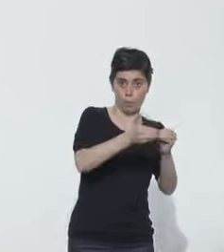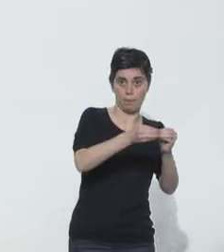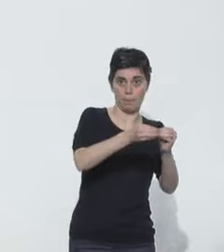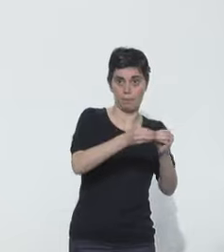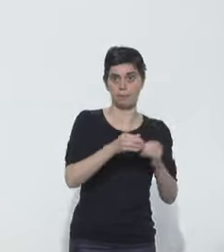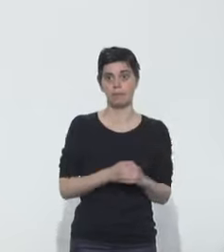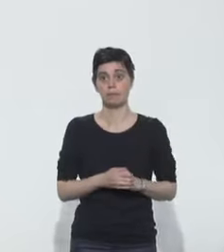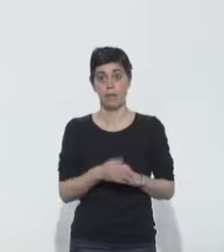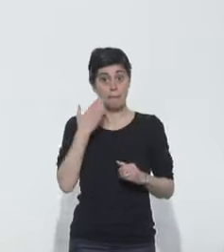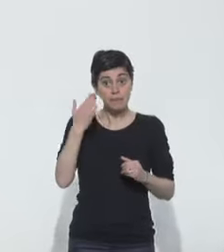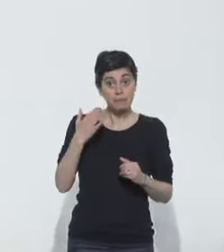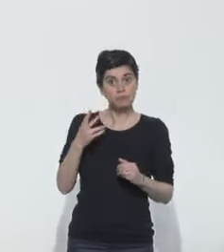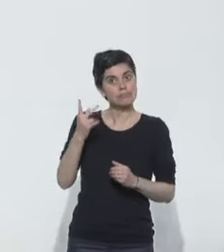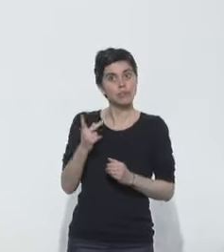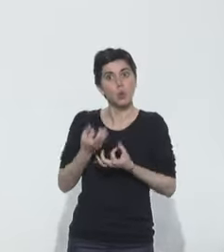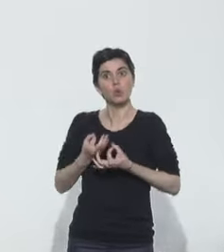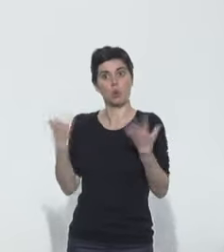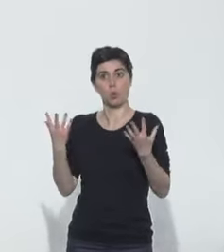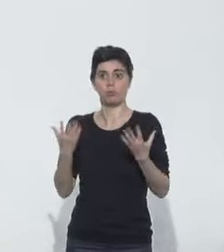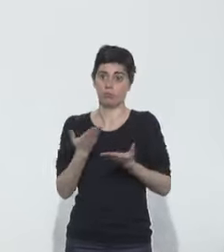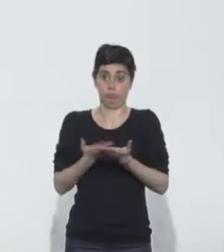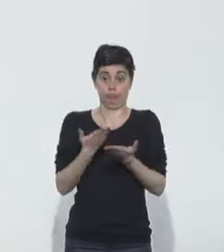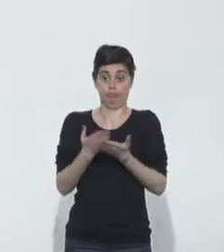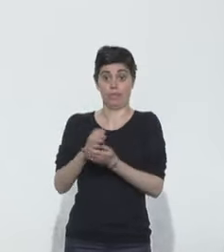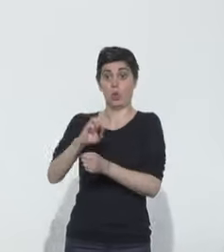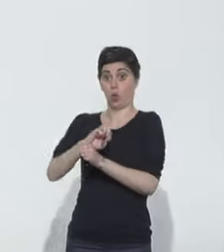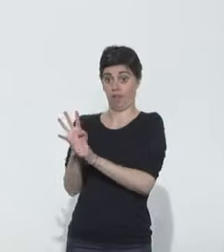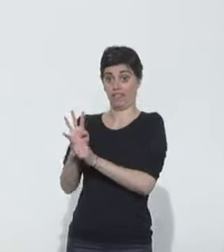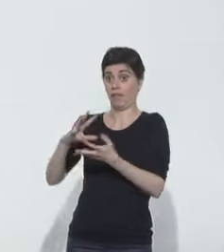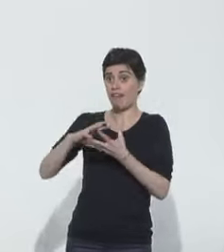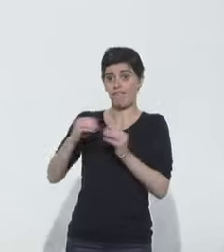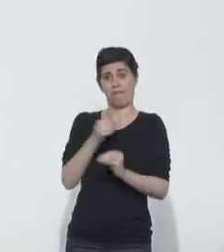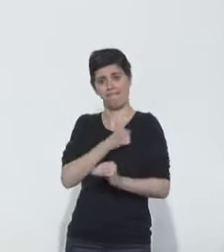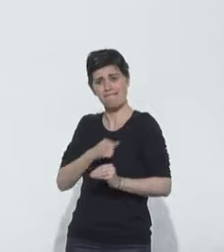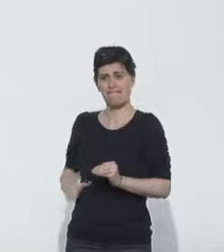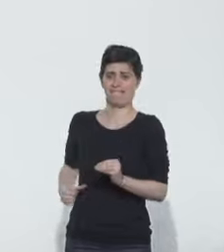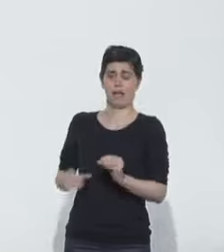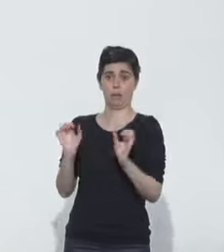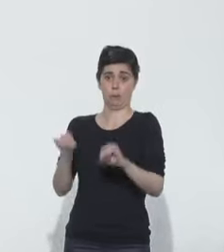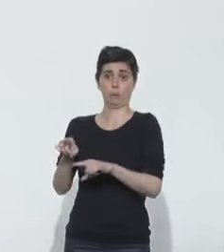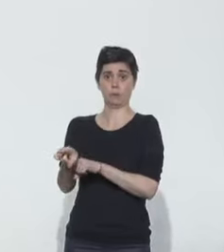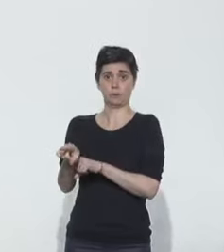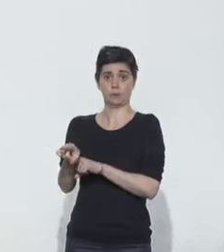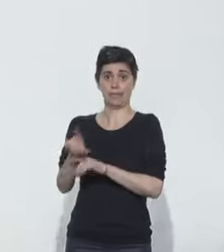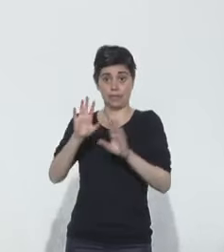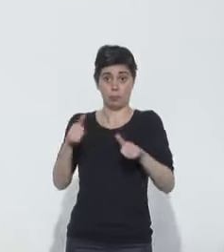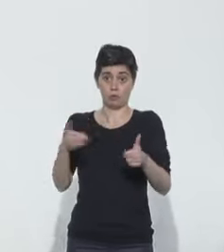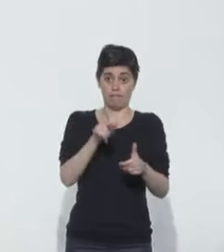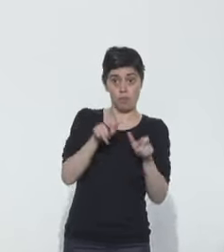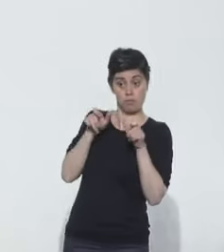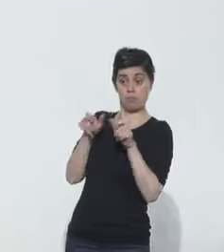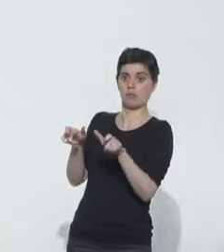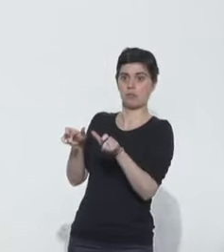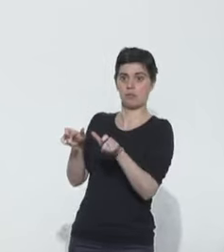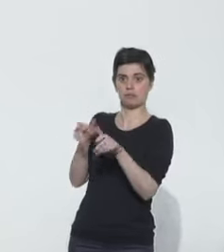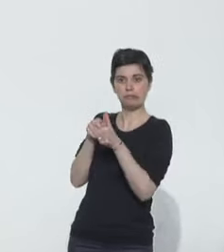'existence d'un surpoids, peuvent faire plus de formes sévères que les autres. C'est pourquoi nous sommes vraiment attentifs à ce qu'ils soient surveillés, que nous sommes